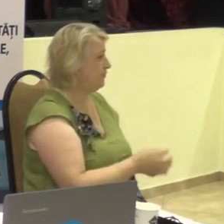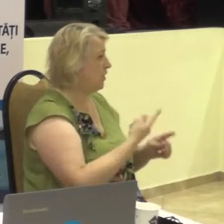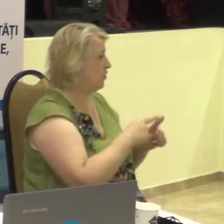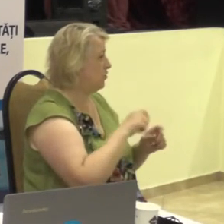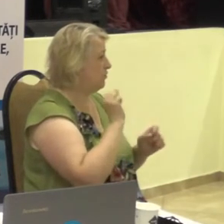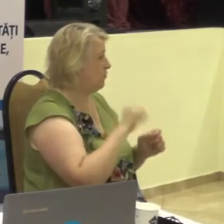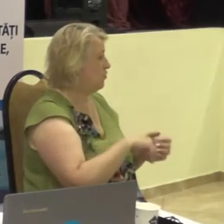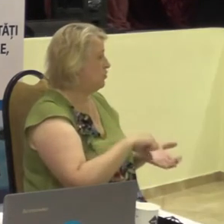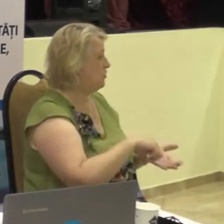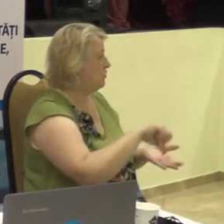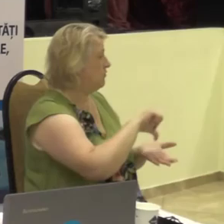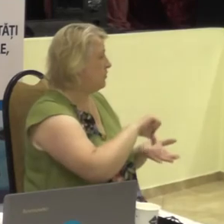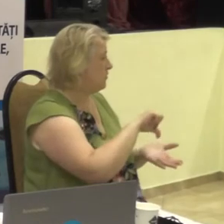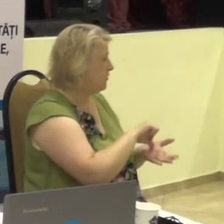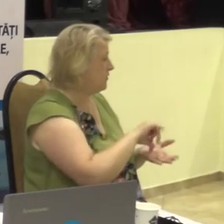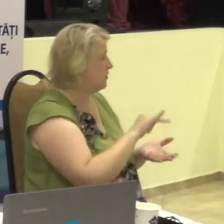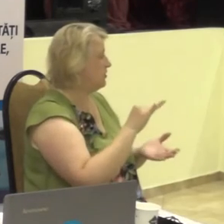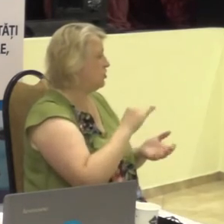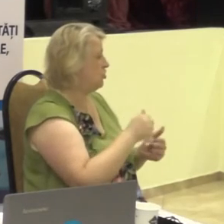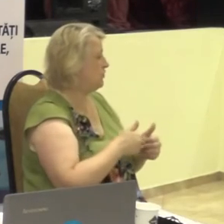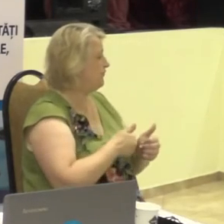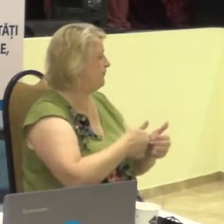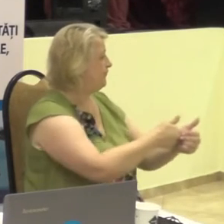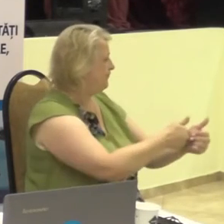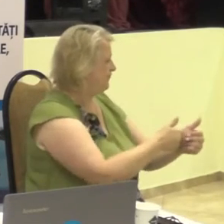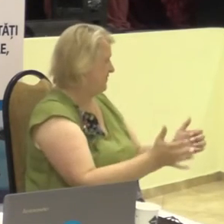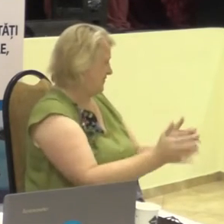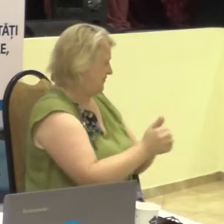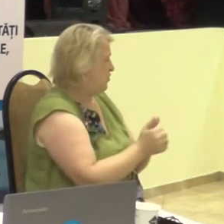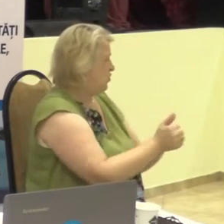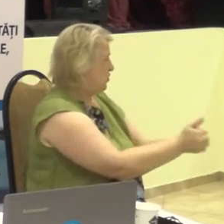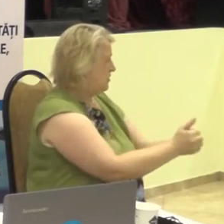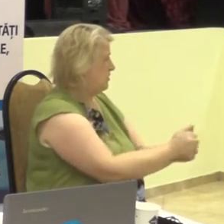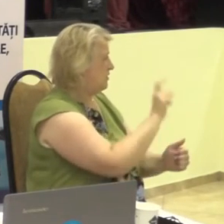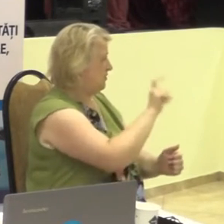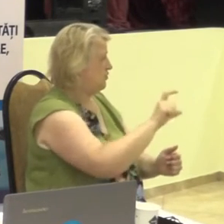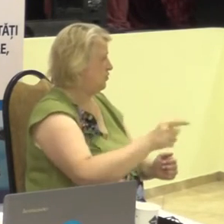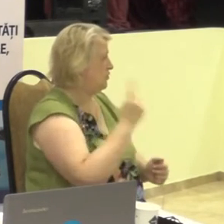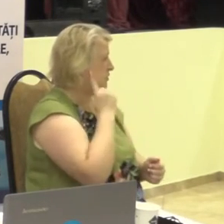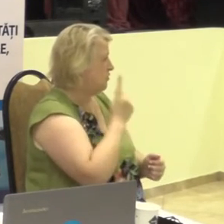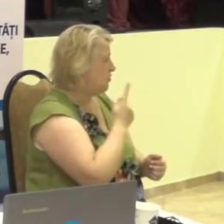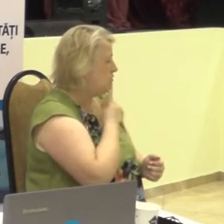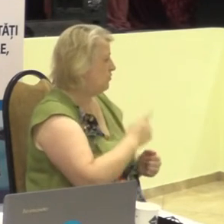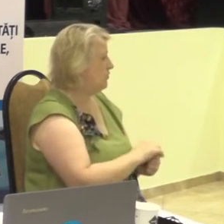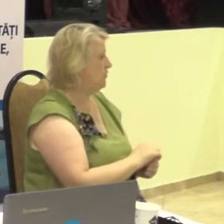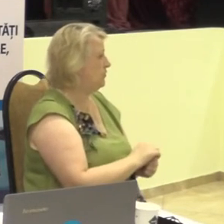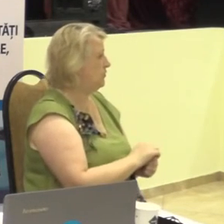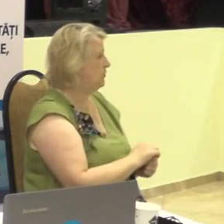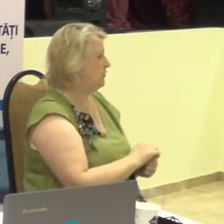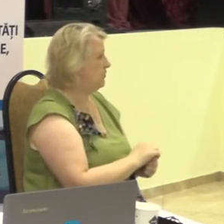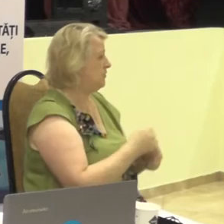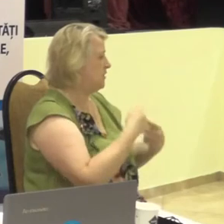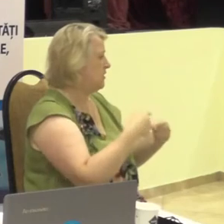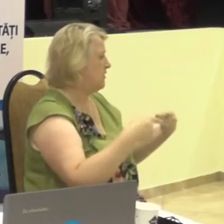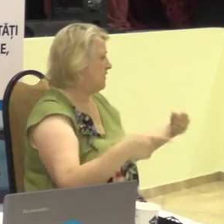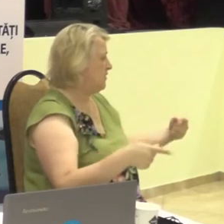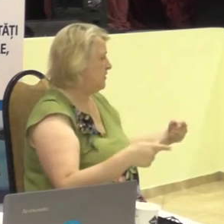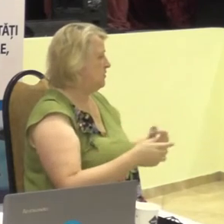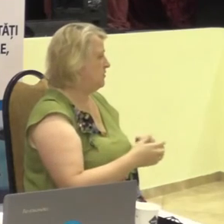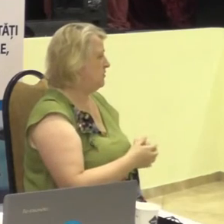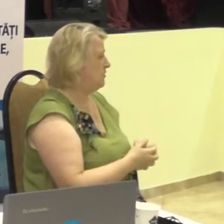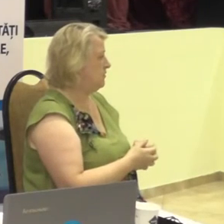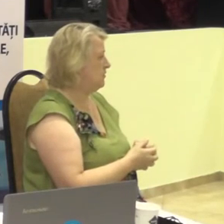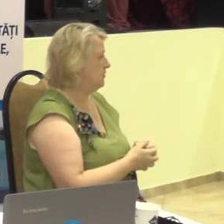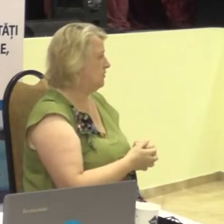participa și însoții, persoane cu dizabilități de auz, la diferite